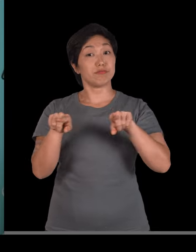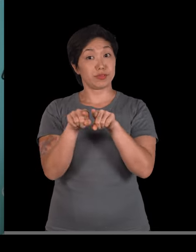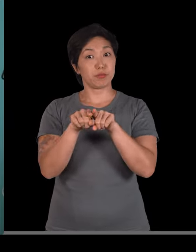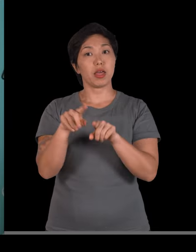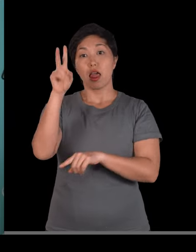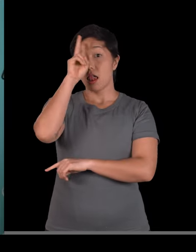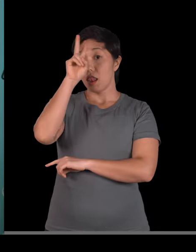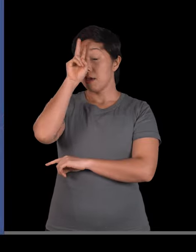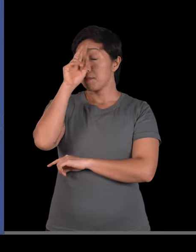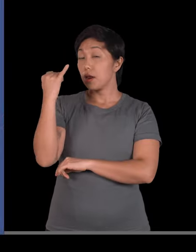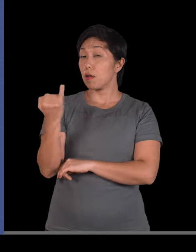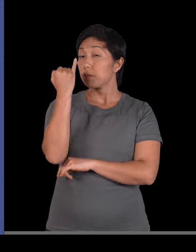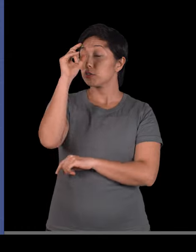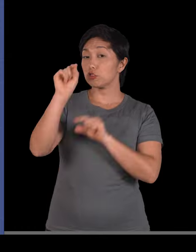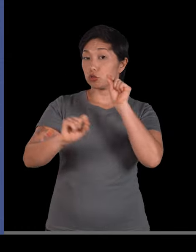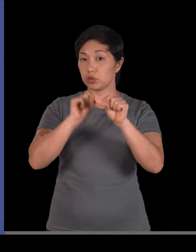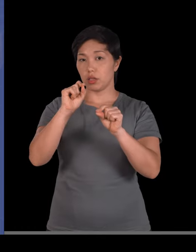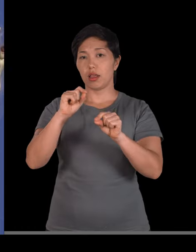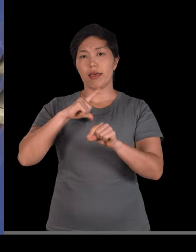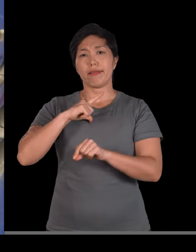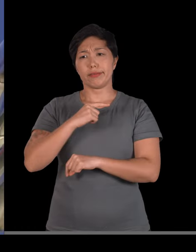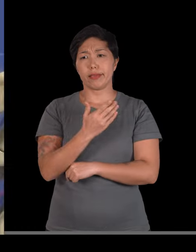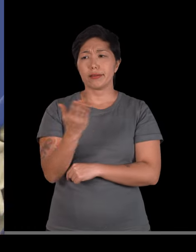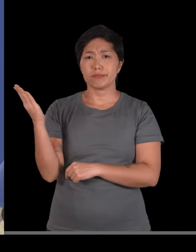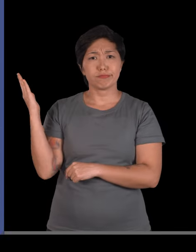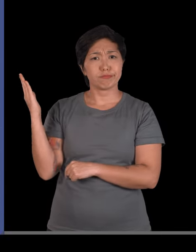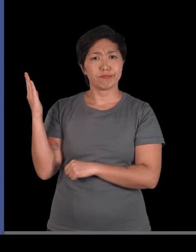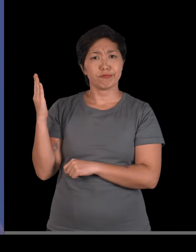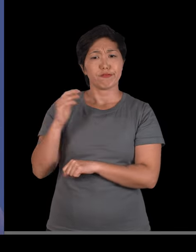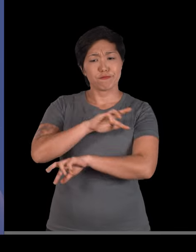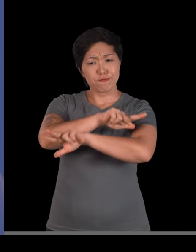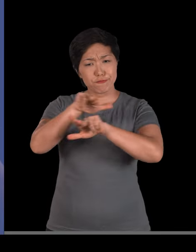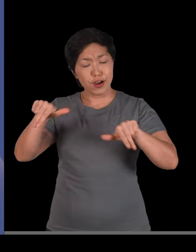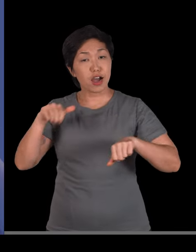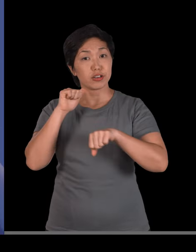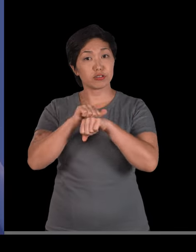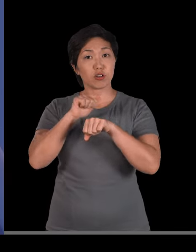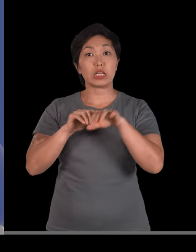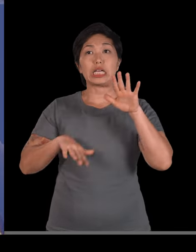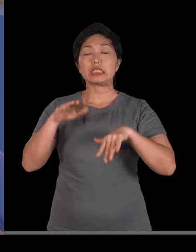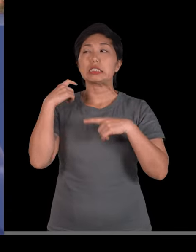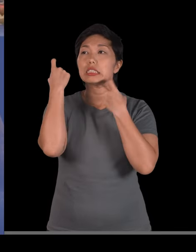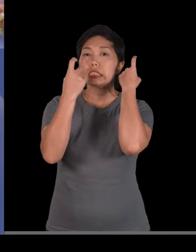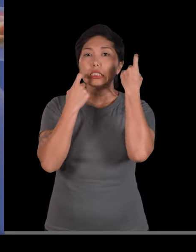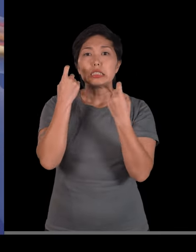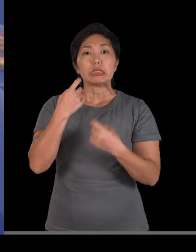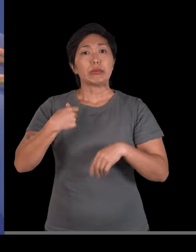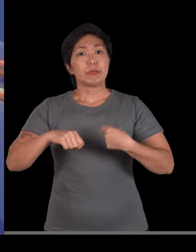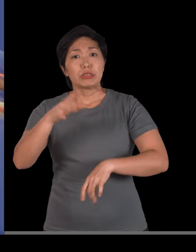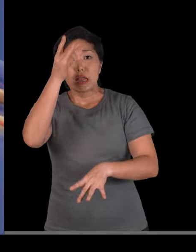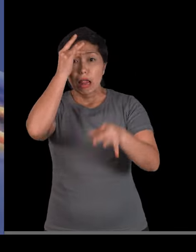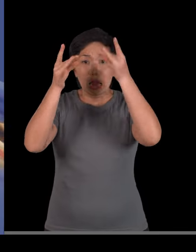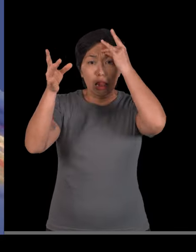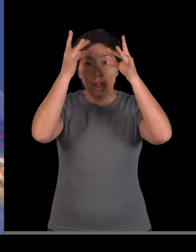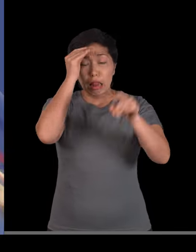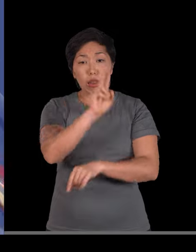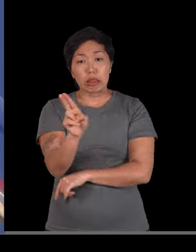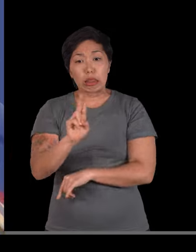gente tem, como você bem vê, uma quantidade muito grande de ossos. E vários alunos se preocupam, será que eu vou ter que gravar todos eles?